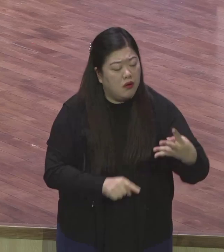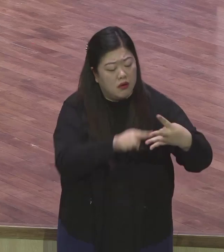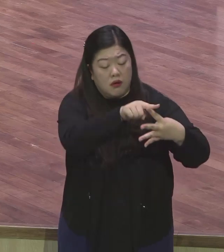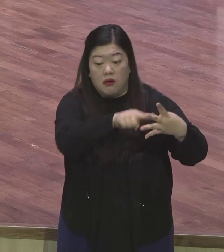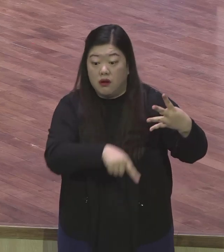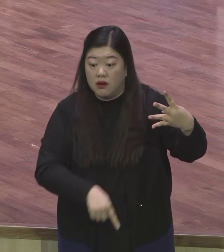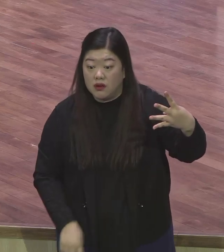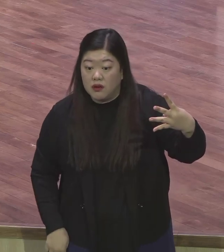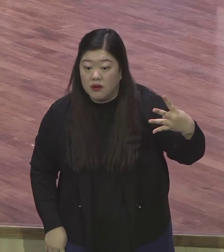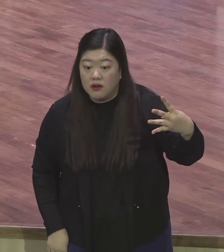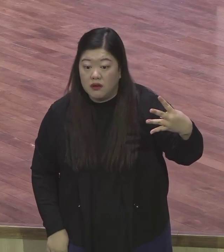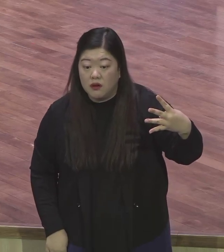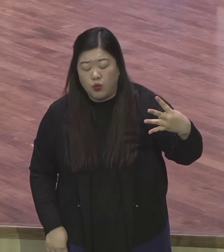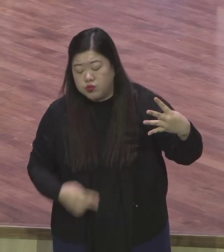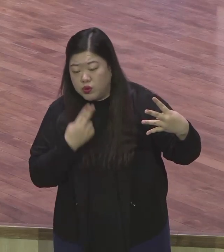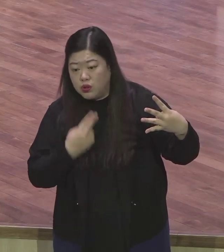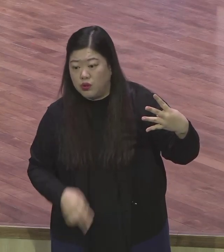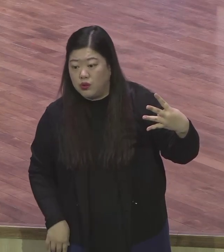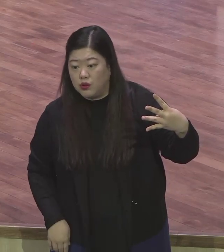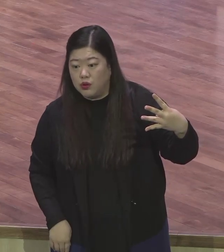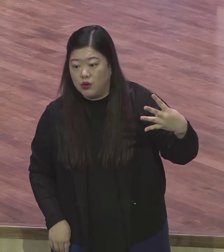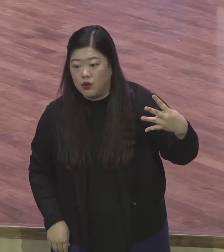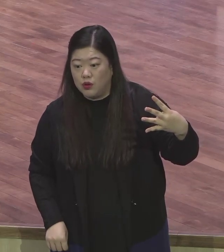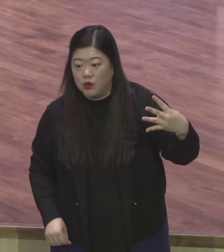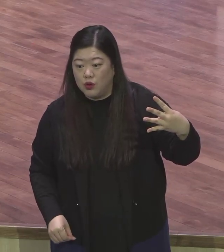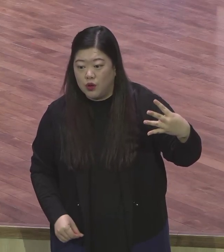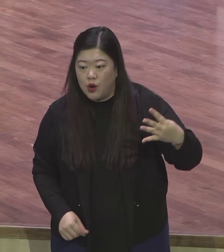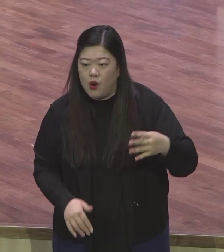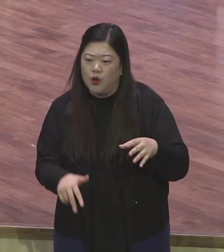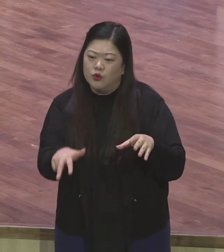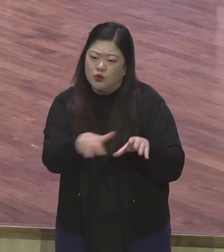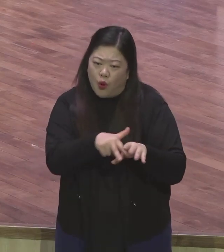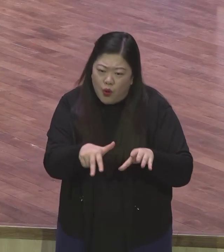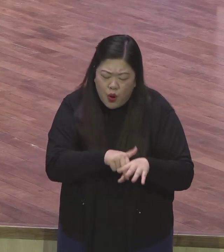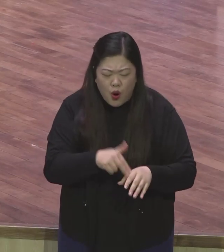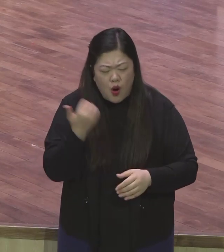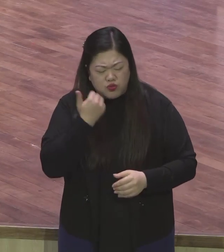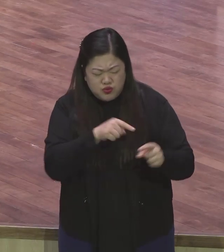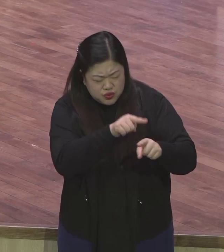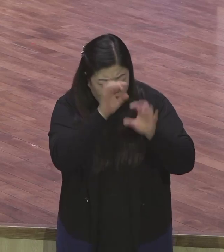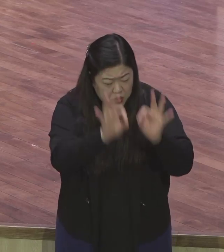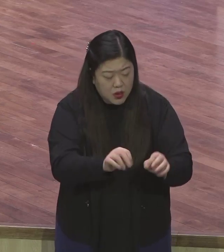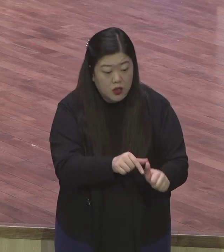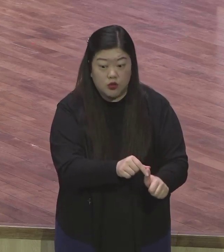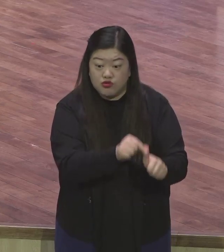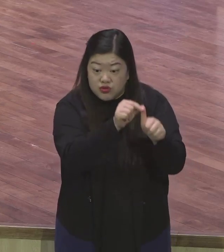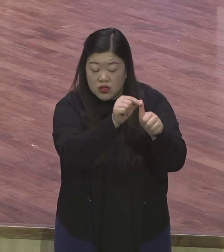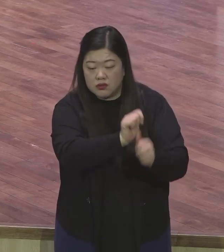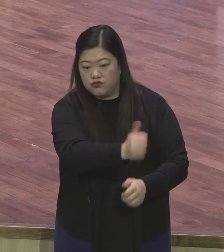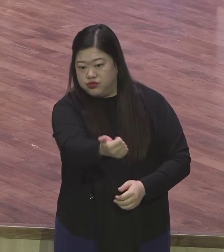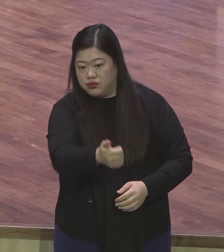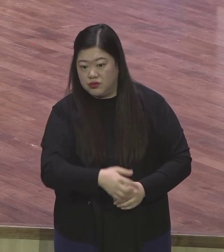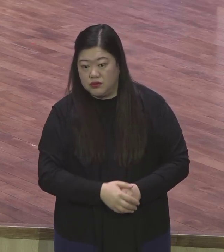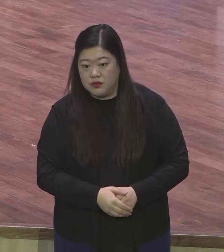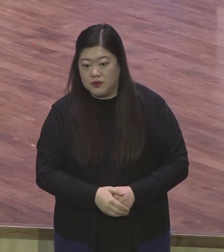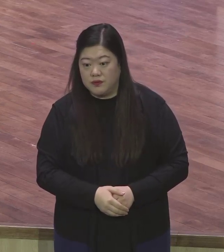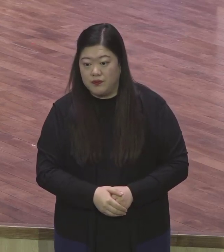어느 종교의 심도 없어요. 오직 예수만이 베들렘에서